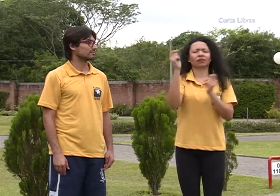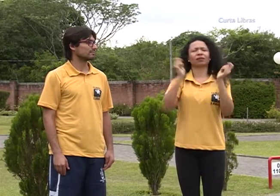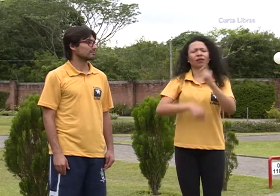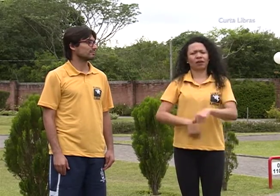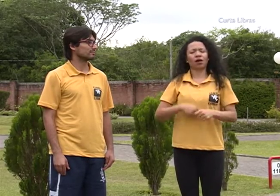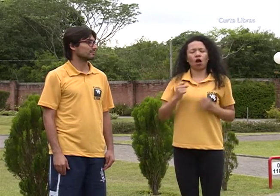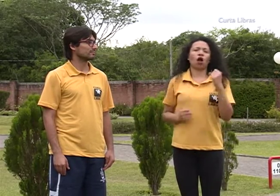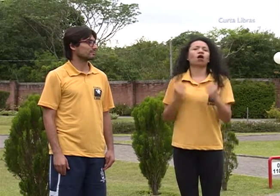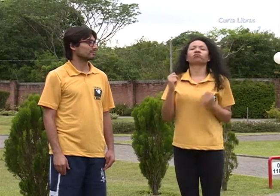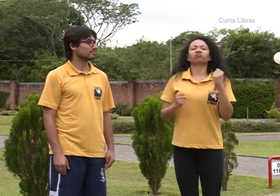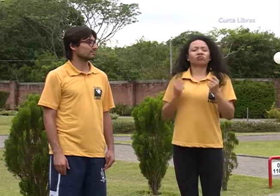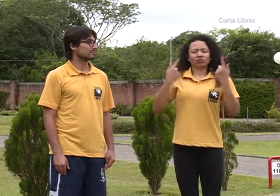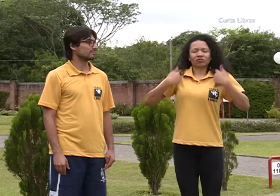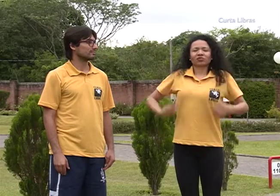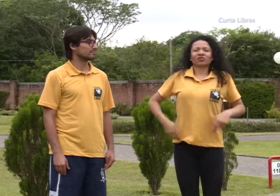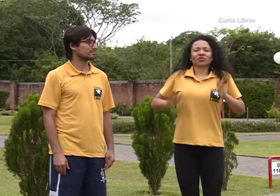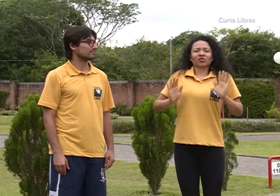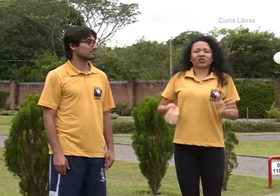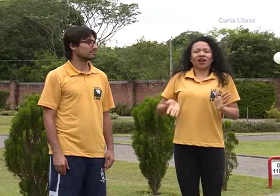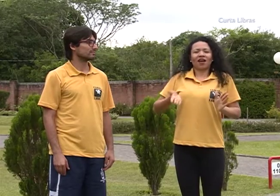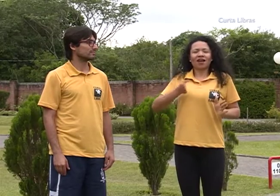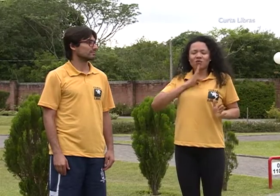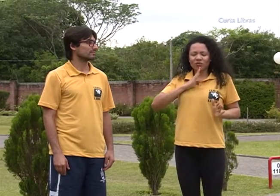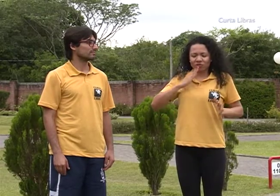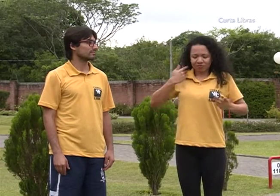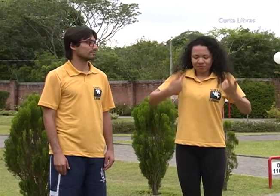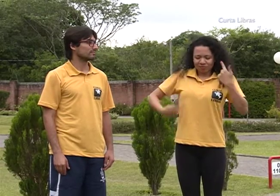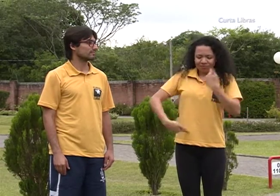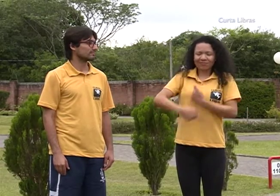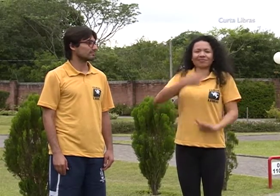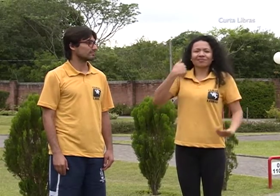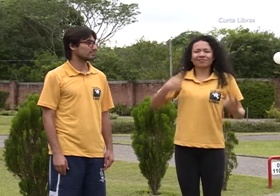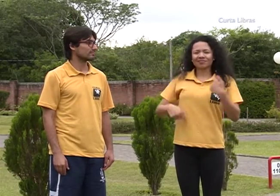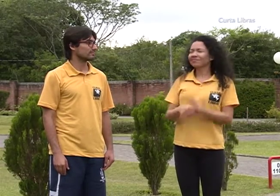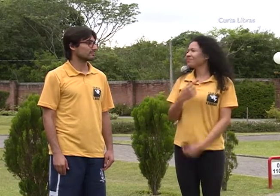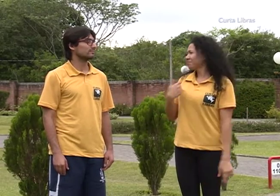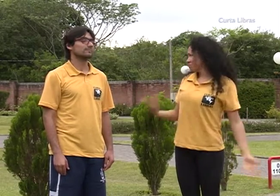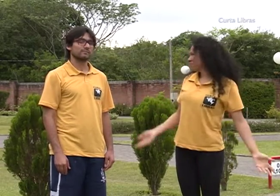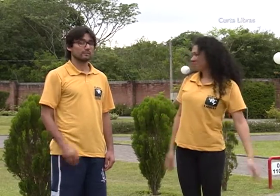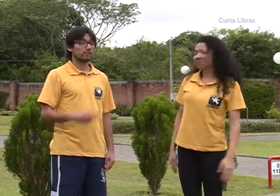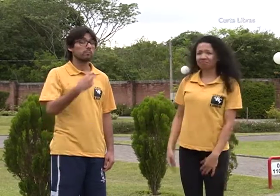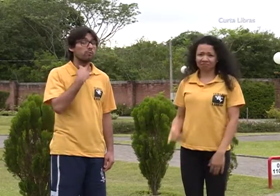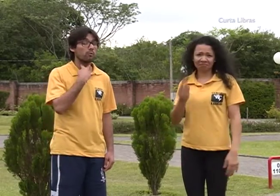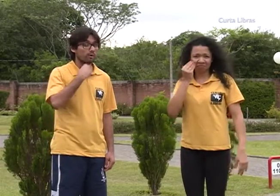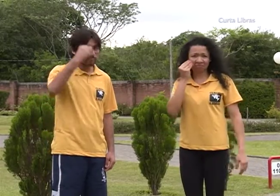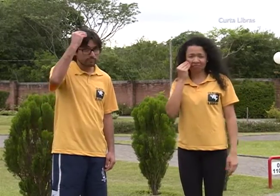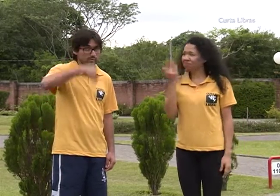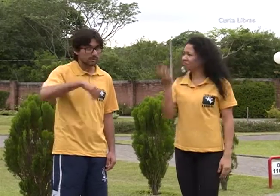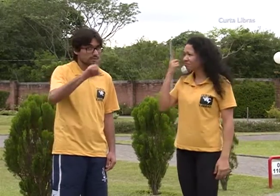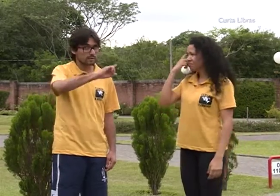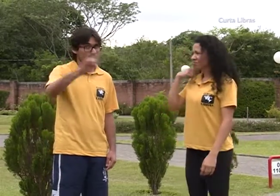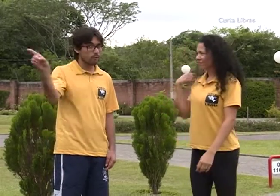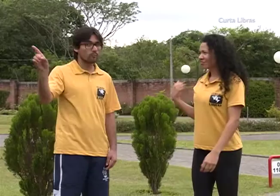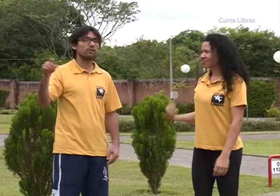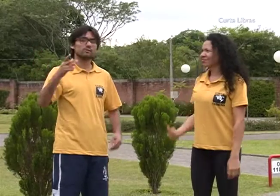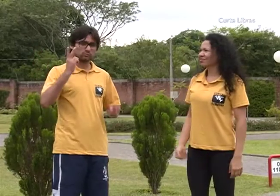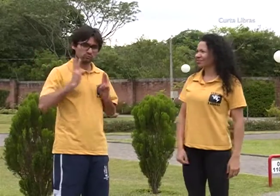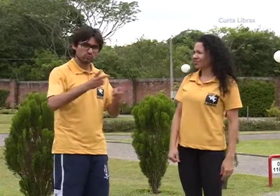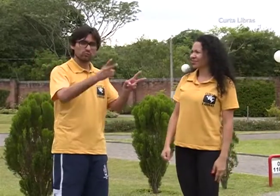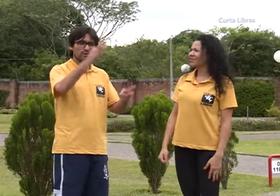esteja pronta para fazer tudo com a respiração sem cansar. Não pode ter preguiça. Preguiça não. Tenha foco e